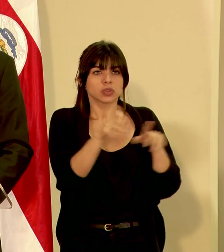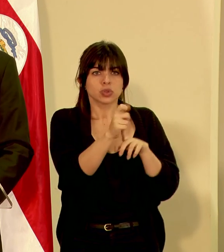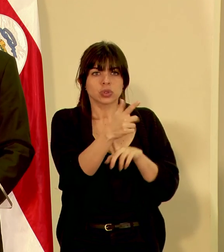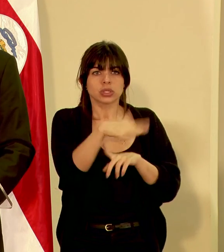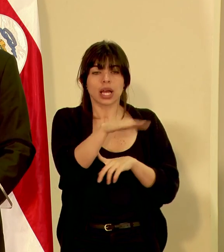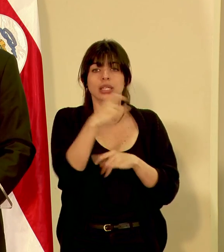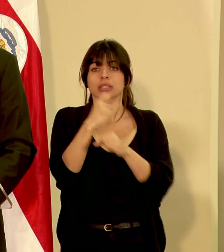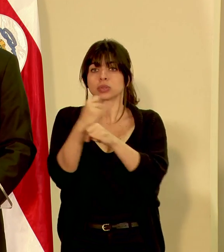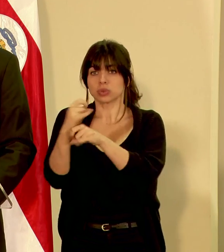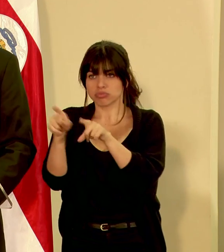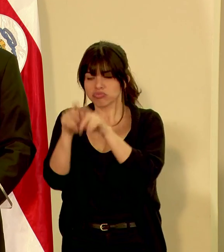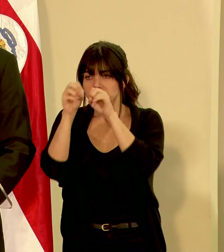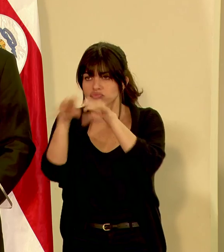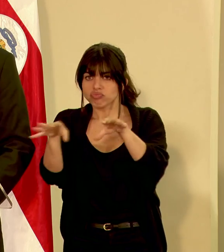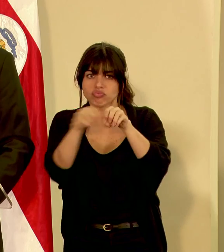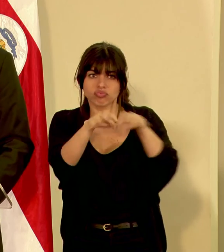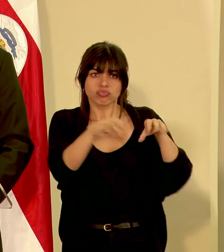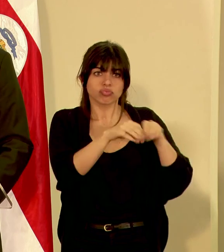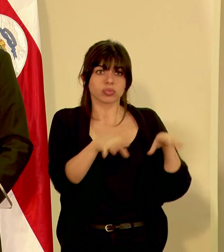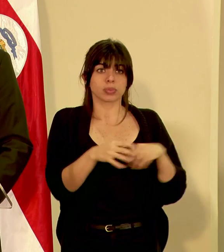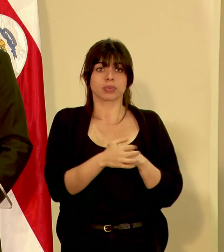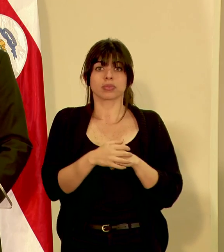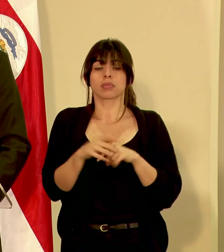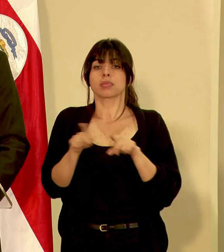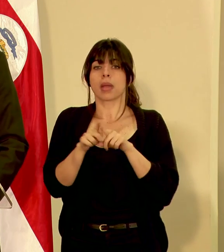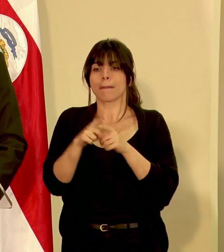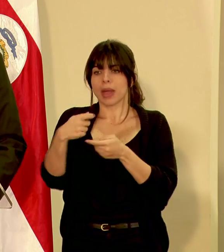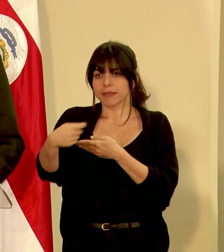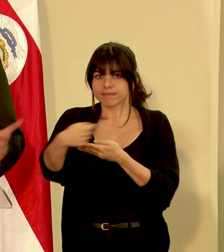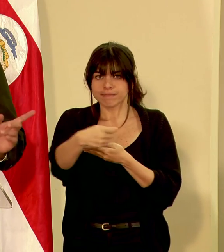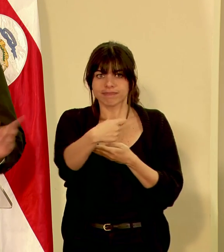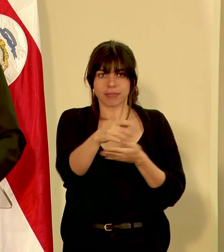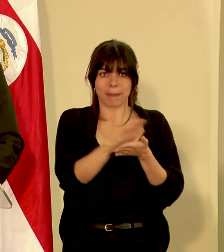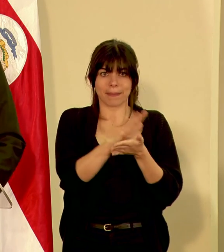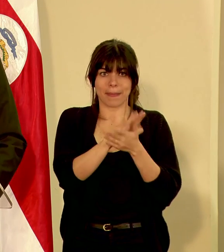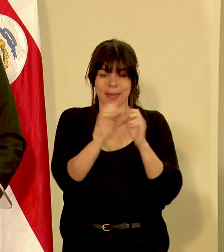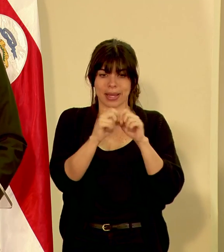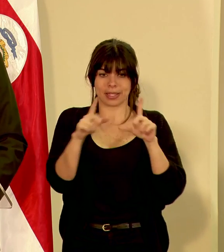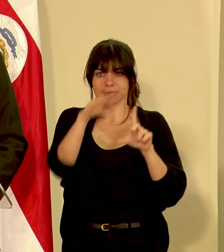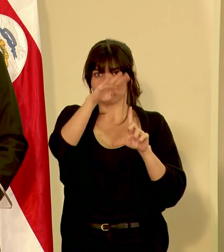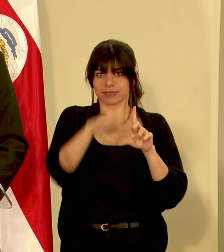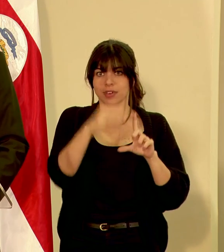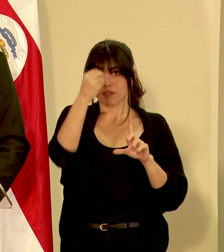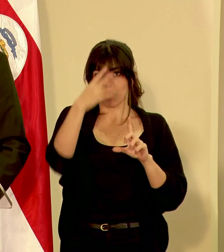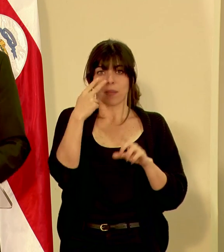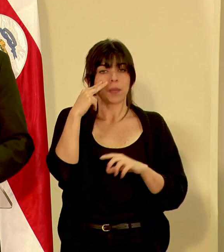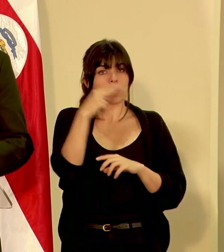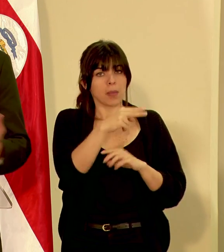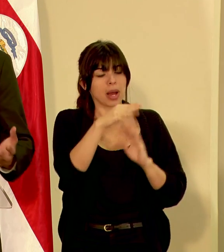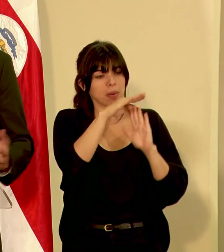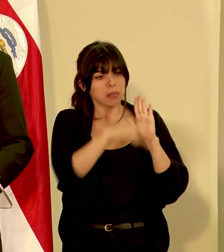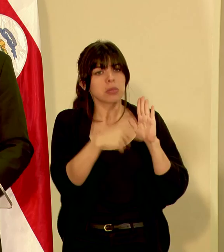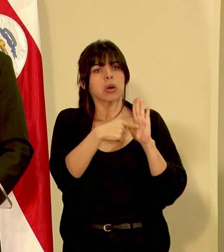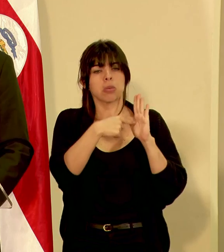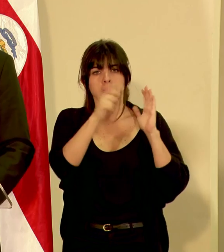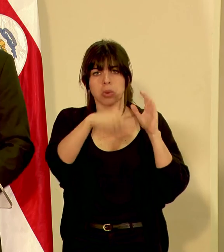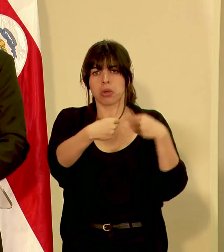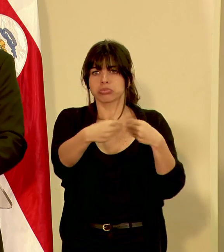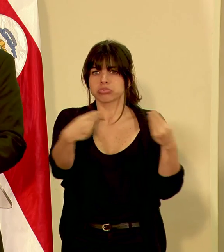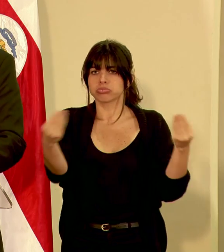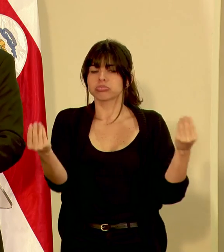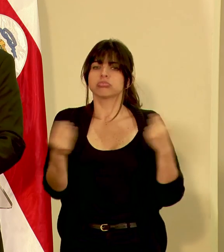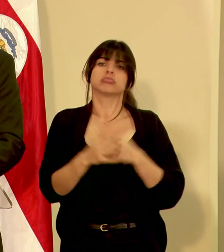las mismas instituciones y la distribución física de muchos de estos panfletos que podemos ver y que están a disposición